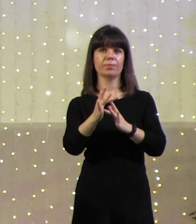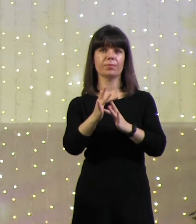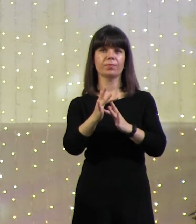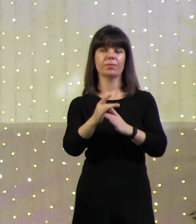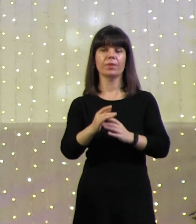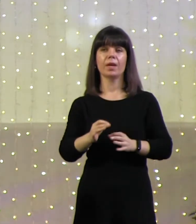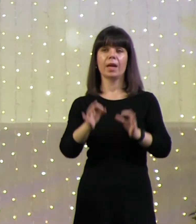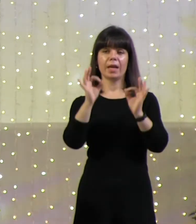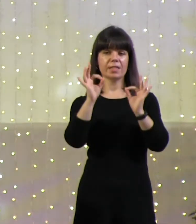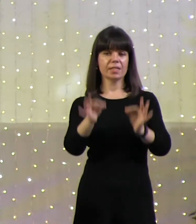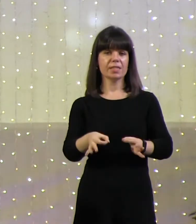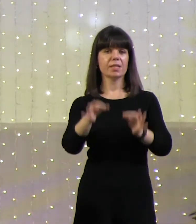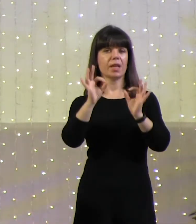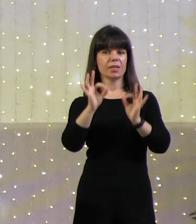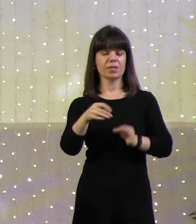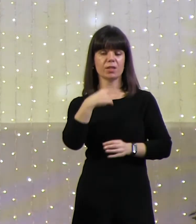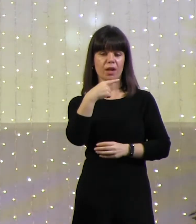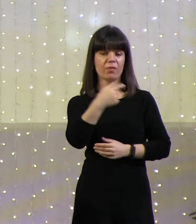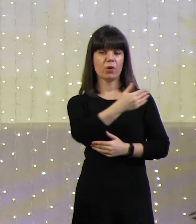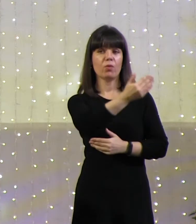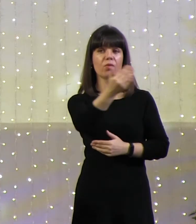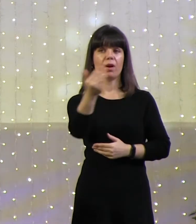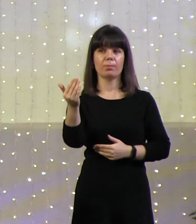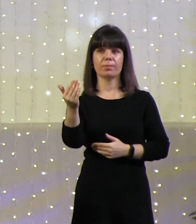«Истинно, истинно говорю вам,